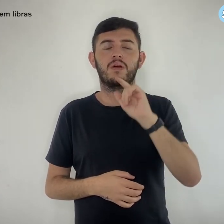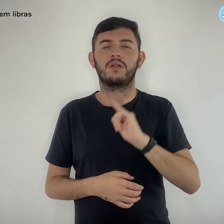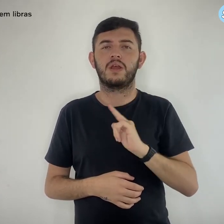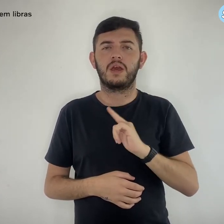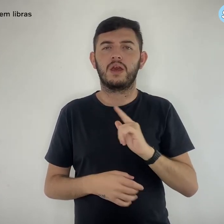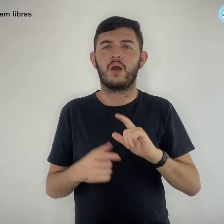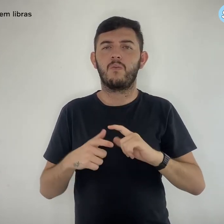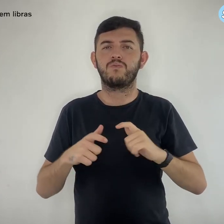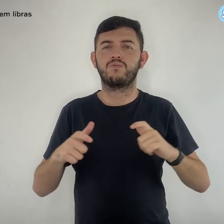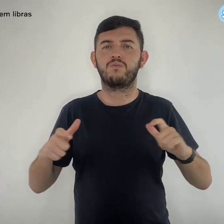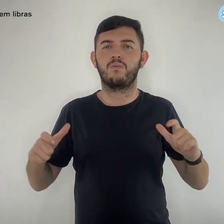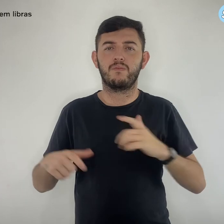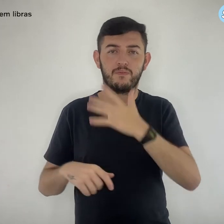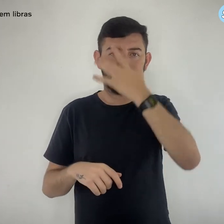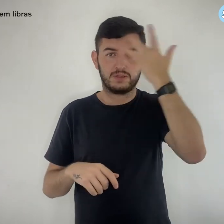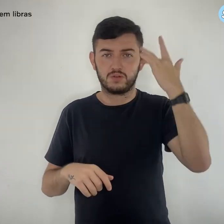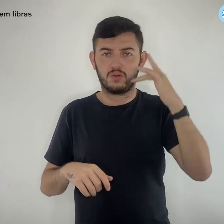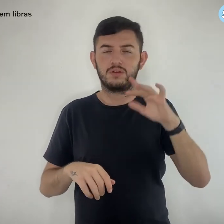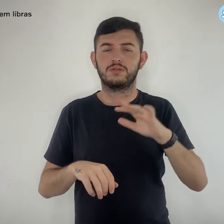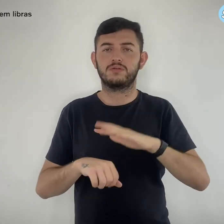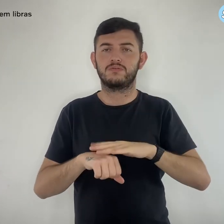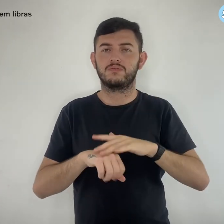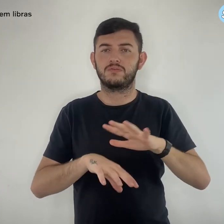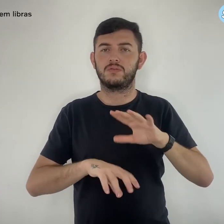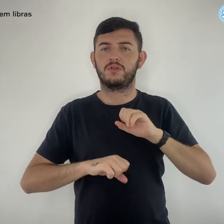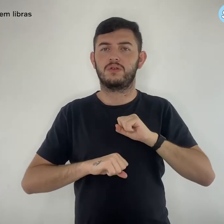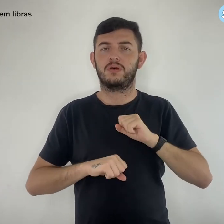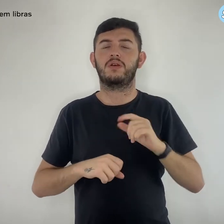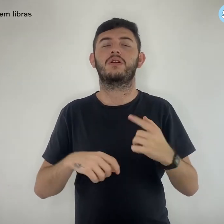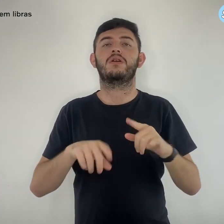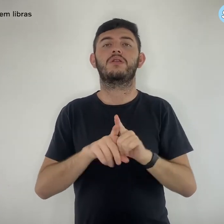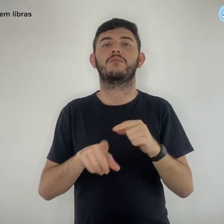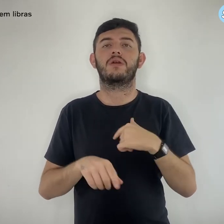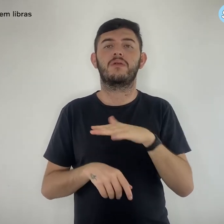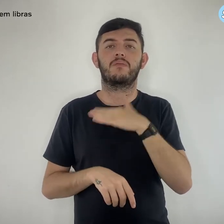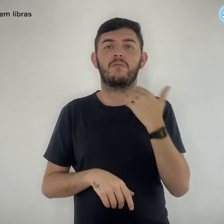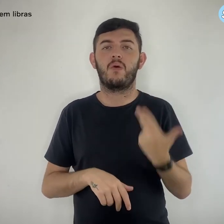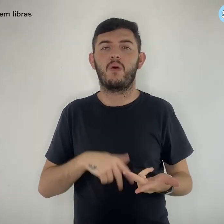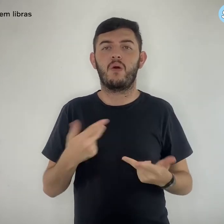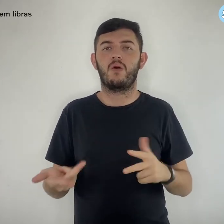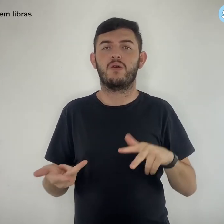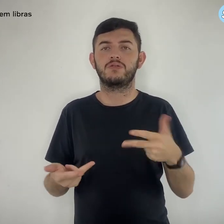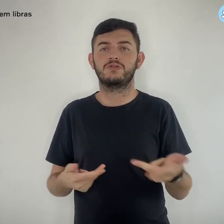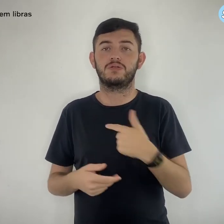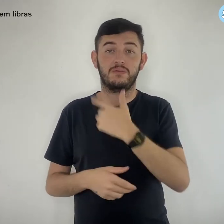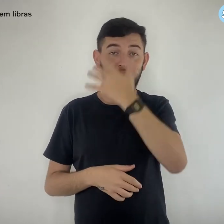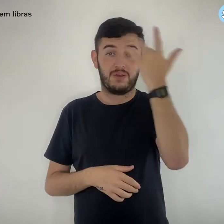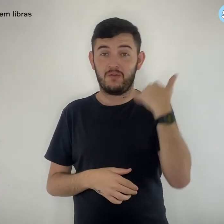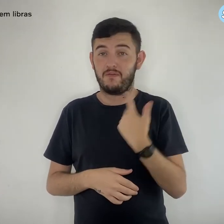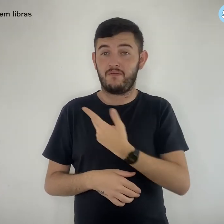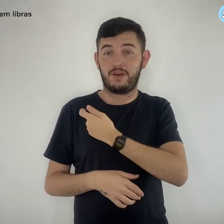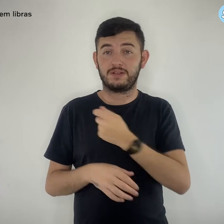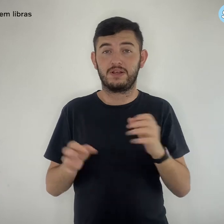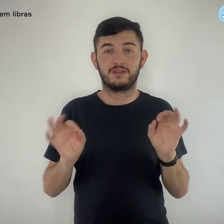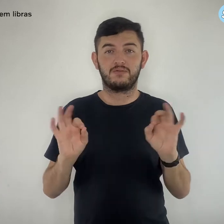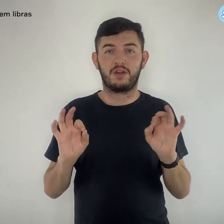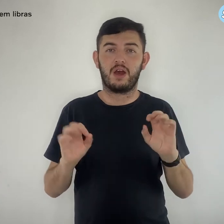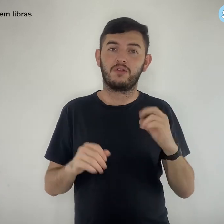causado o aumento de infectados, alta no número de óbito de pessoas não vacinadas e com